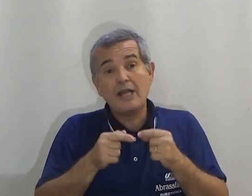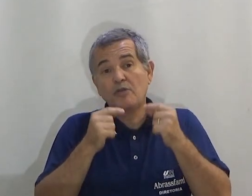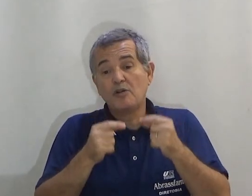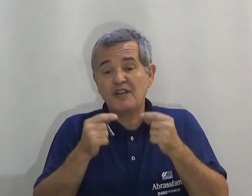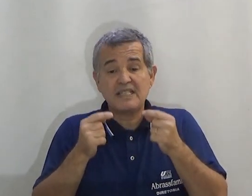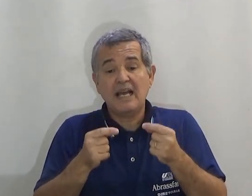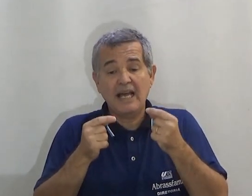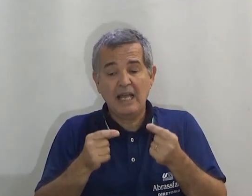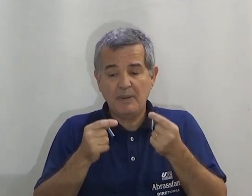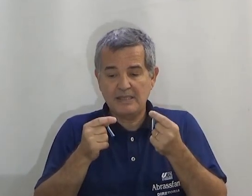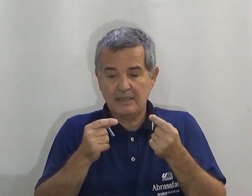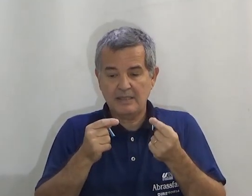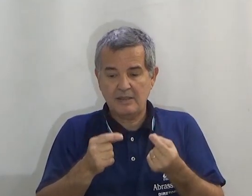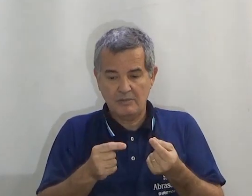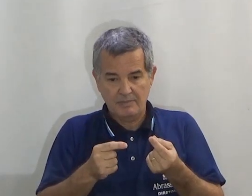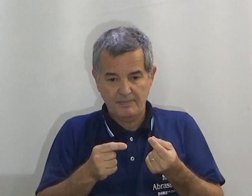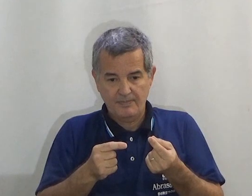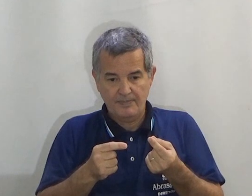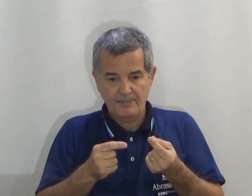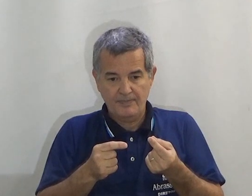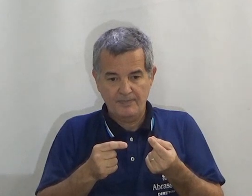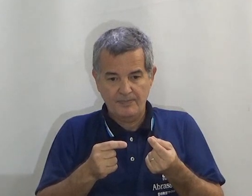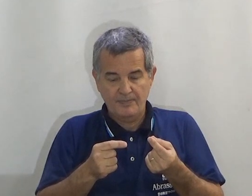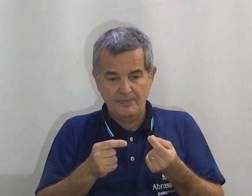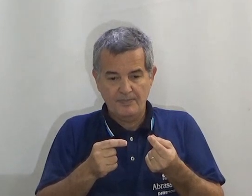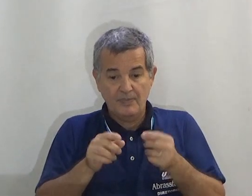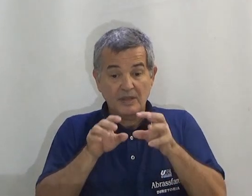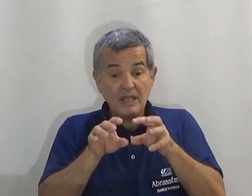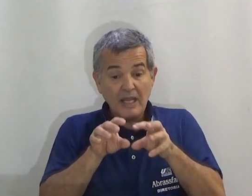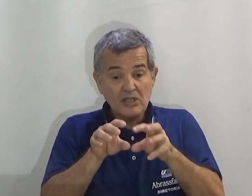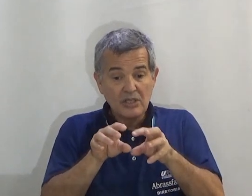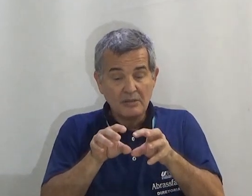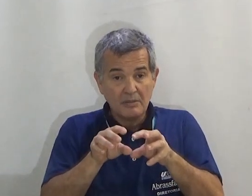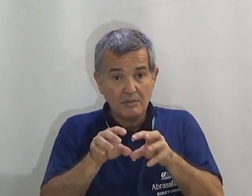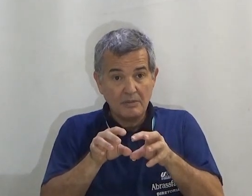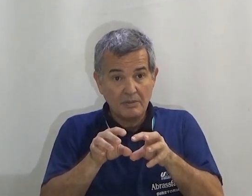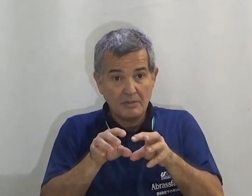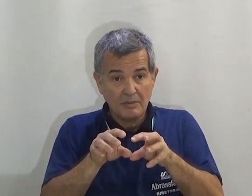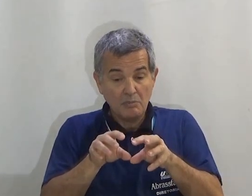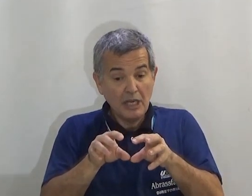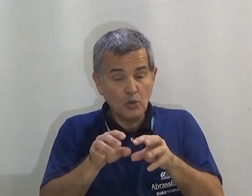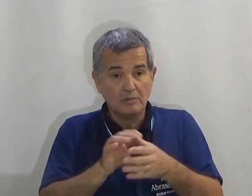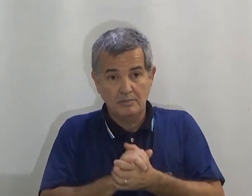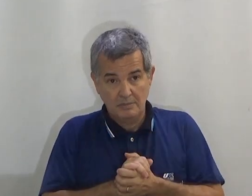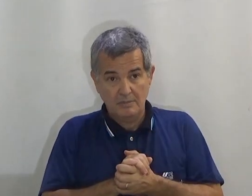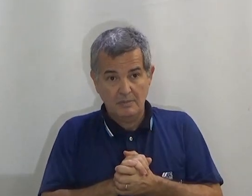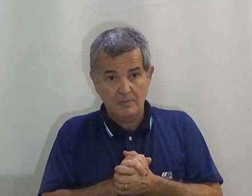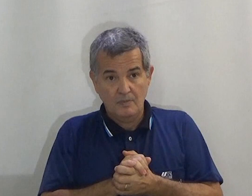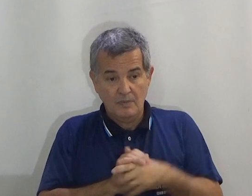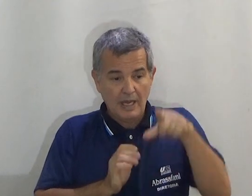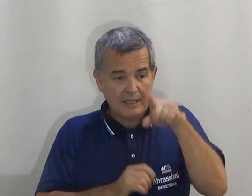Como é que eu vou fazer a representação deste milho